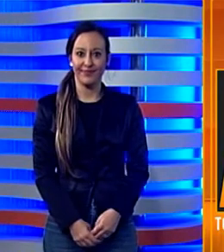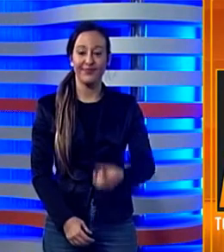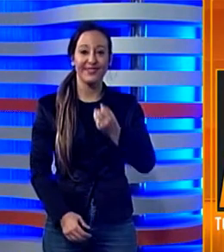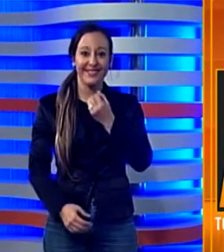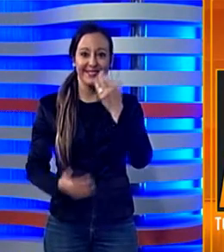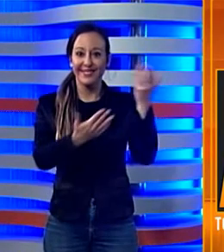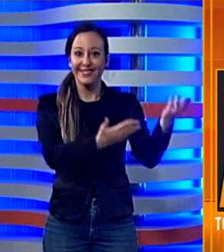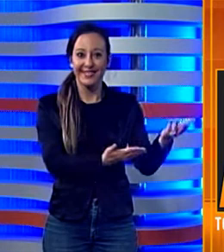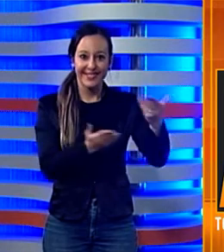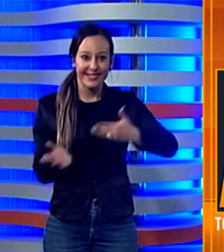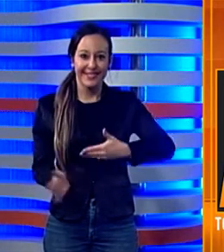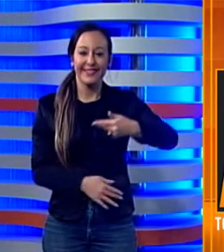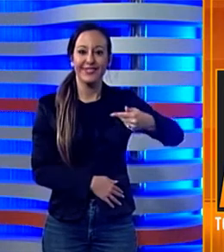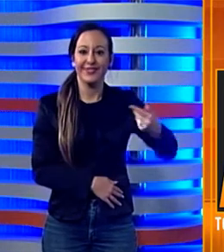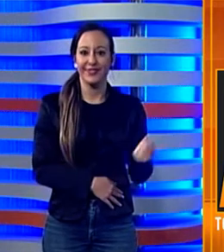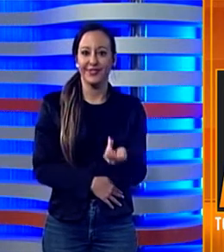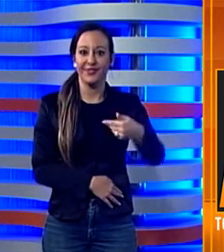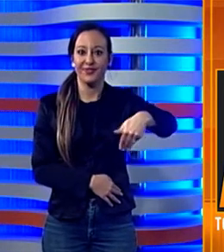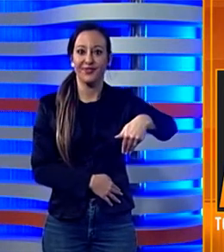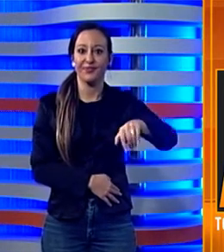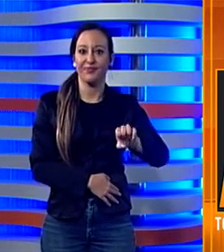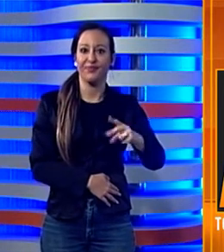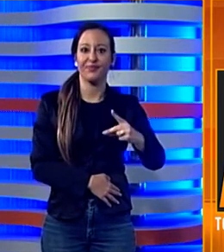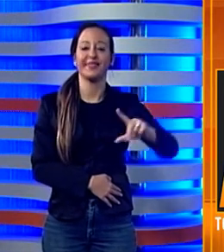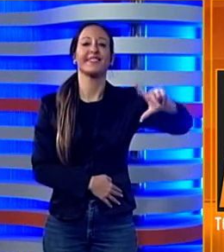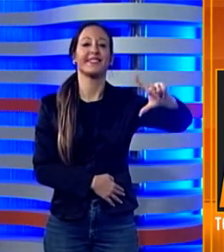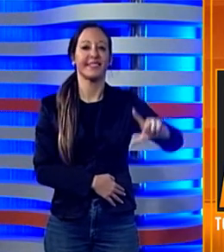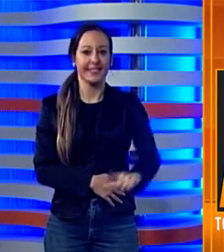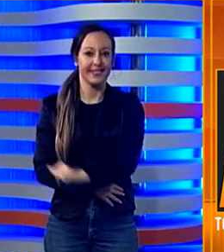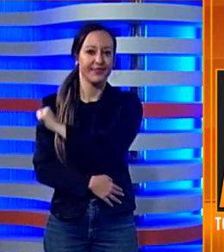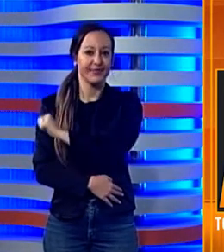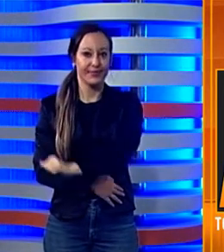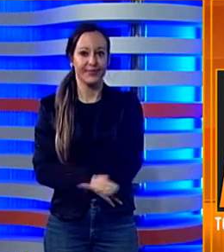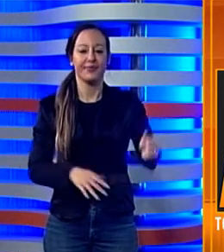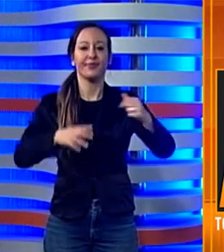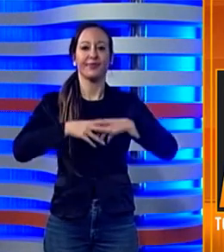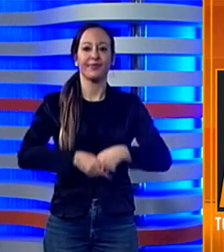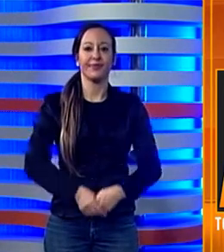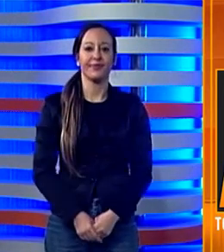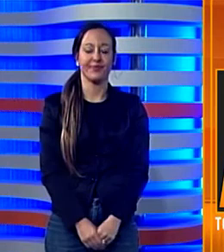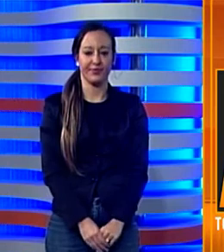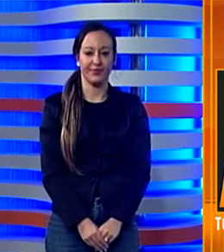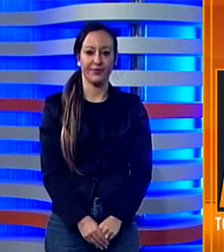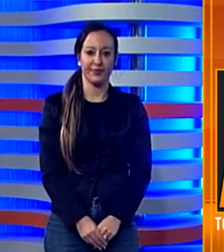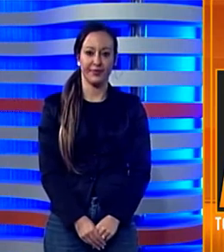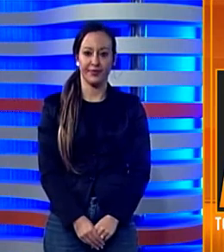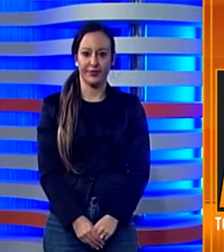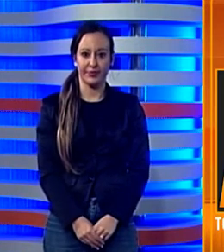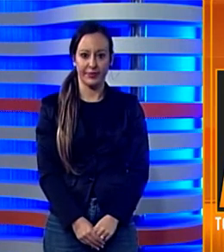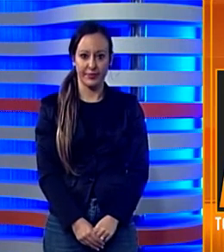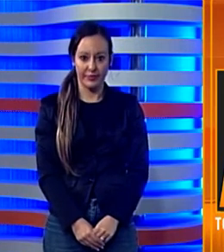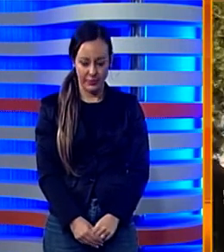Ben trovati al Tgmed List, l'informazione nella lingua italiana dei segni a cura della redazione del Tgmed.